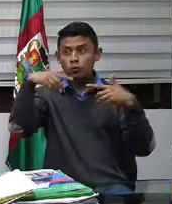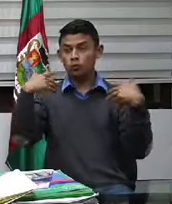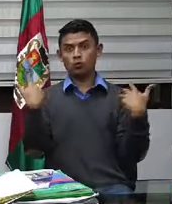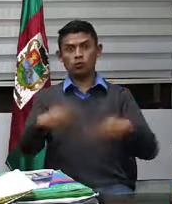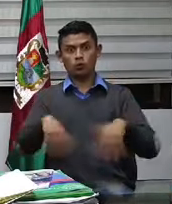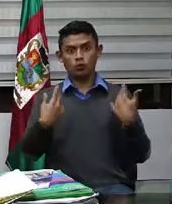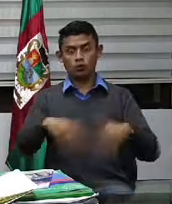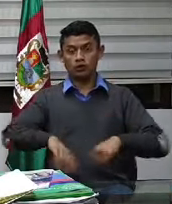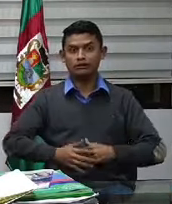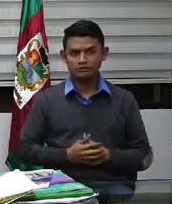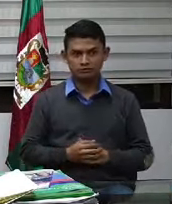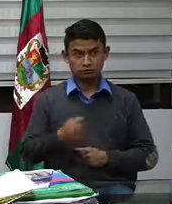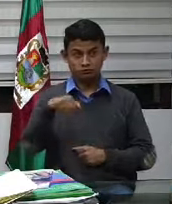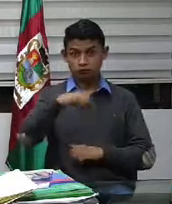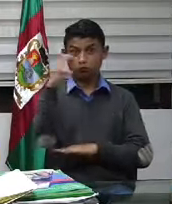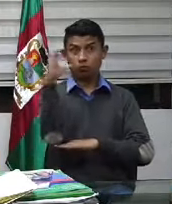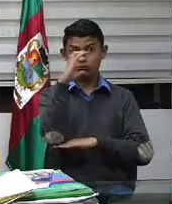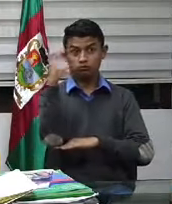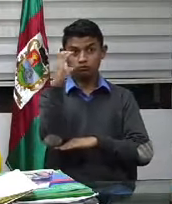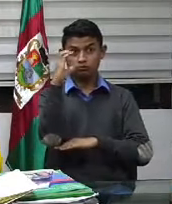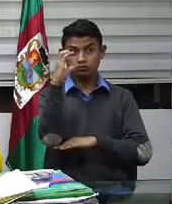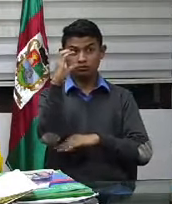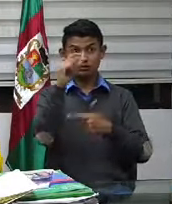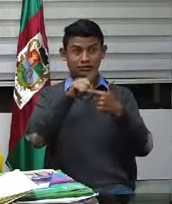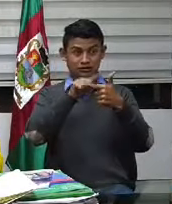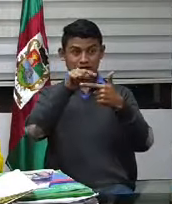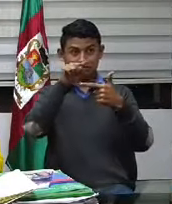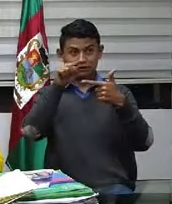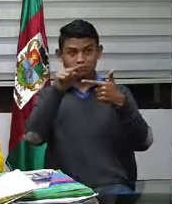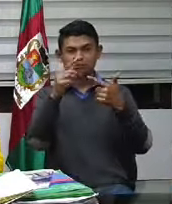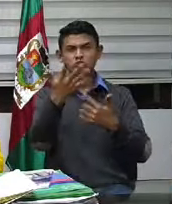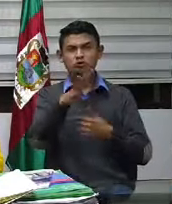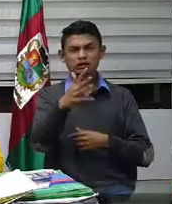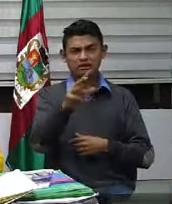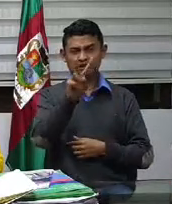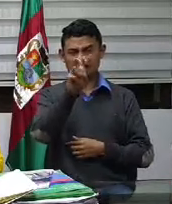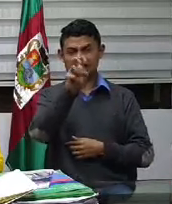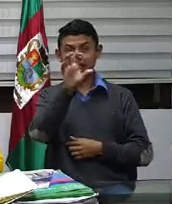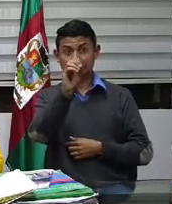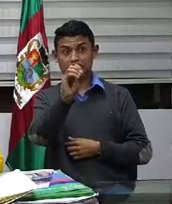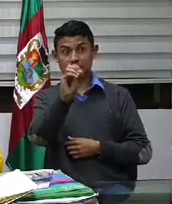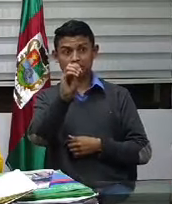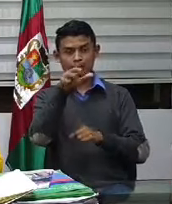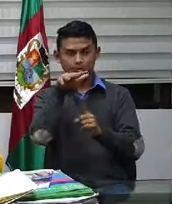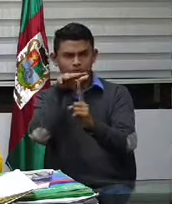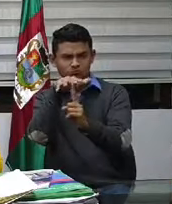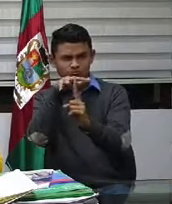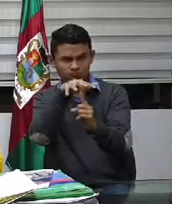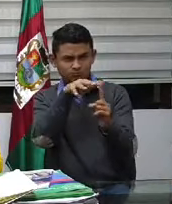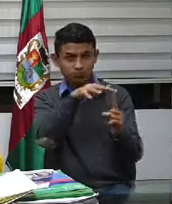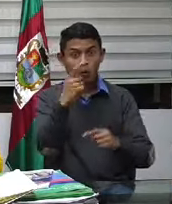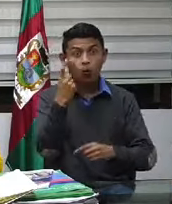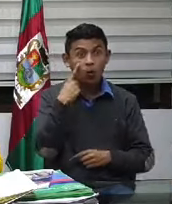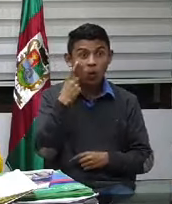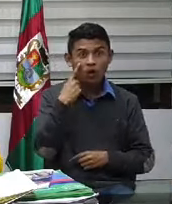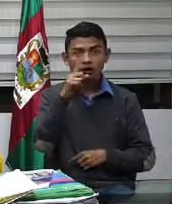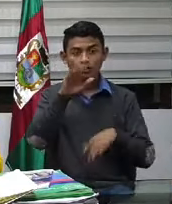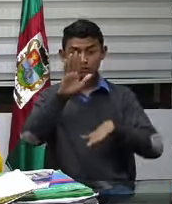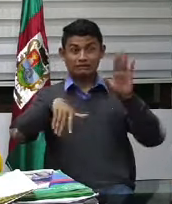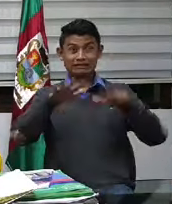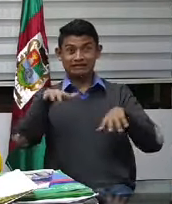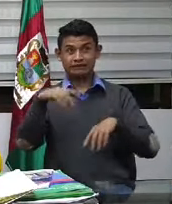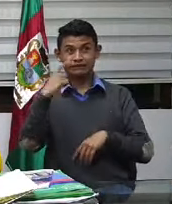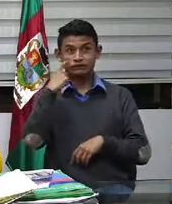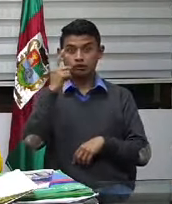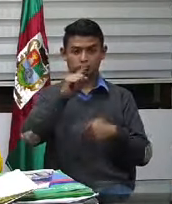el país disminuyeron, en eso hubo casi 70 casos en el país. Tengo que estar pendientes porque hay días en los que la información no